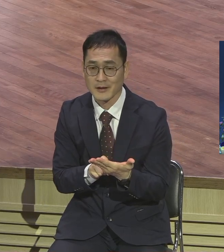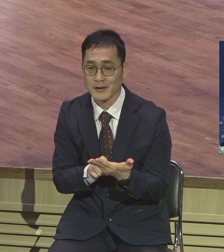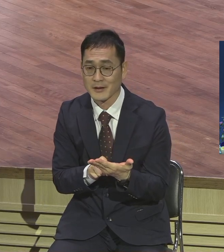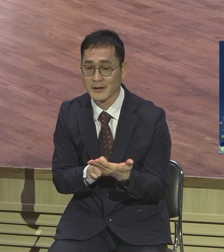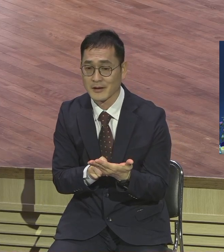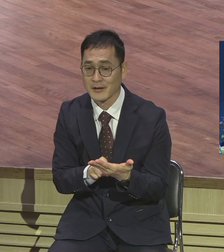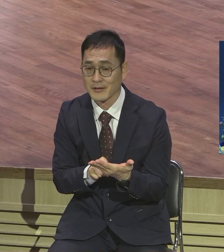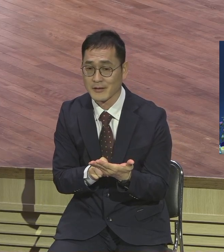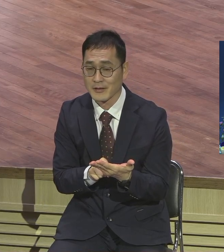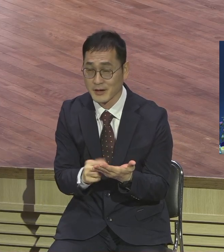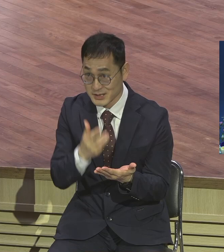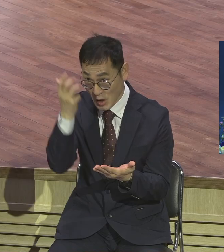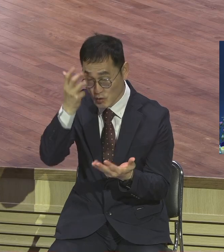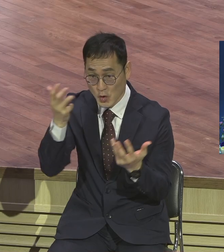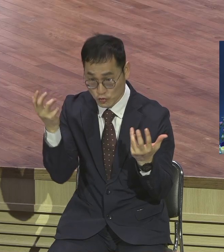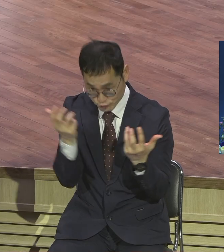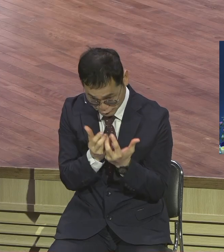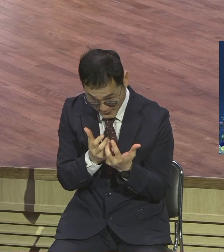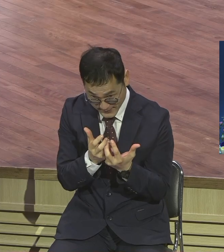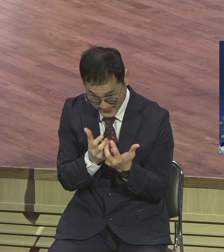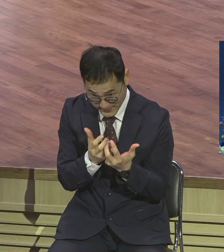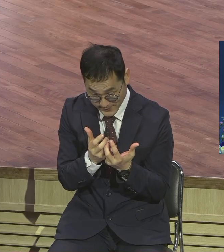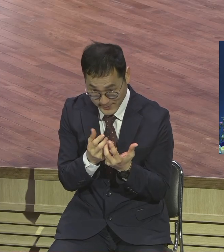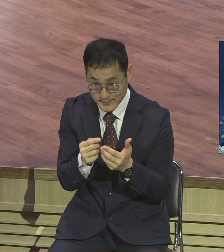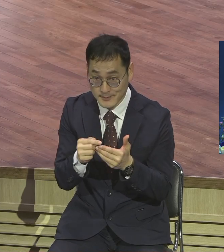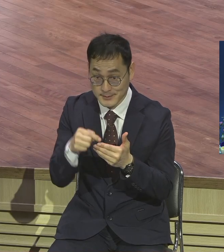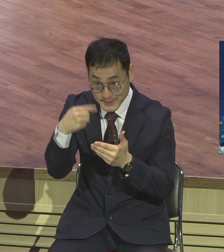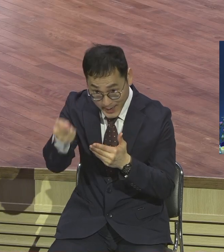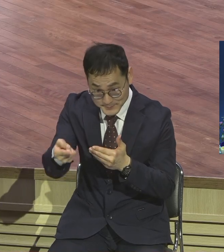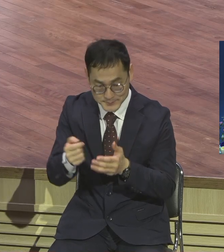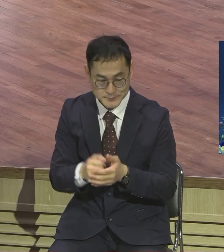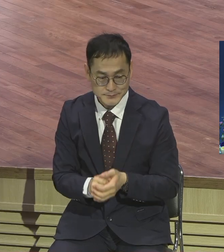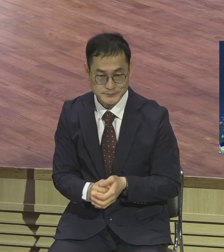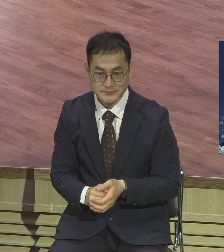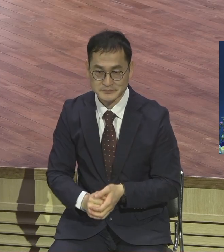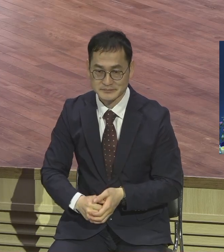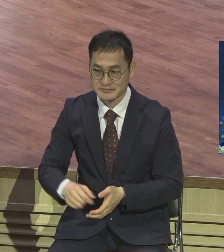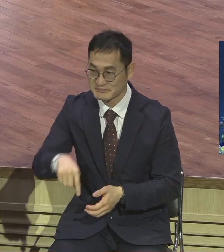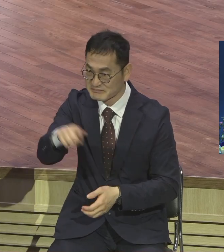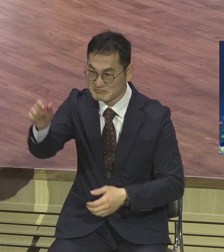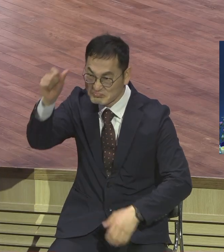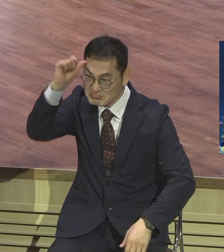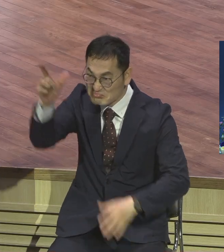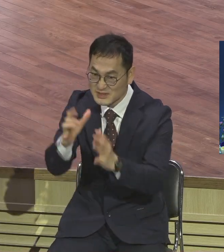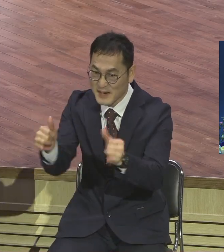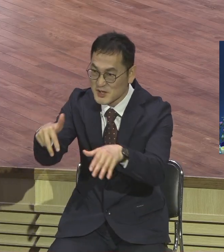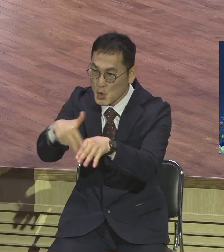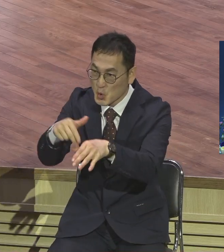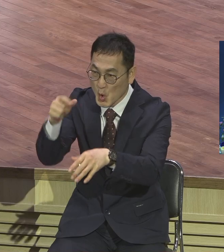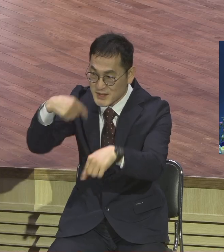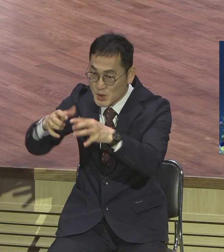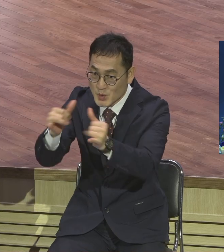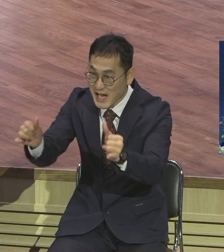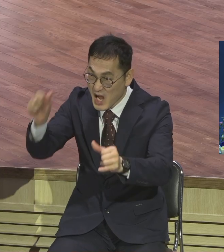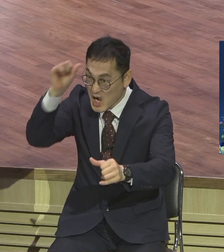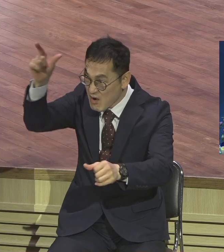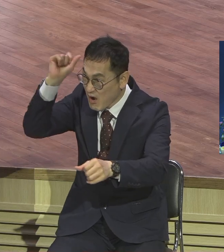성령 충만하여 당대 석학들이 다 모여있는 종교 지도자들이 모여있던 공예 앞에